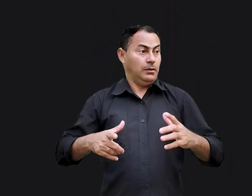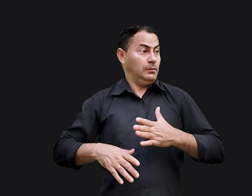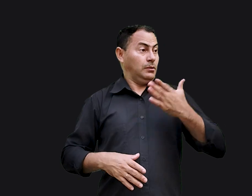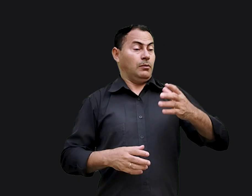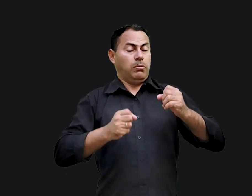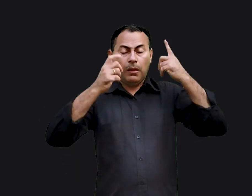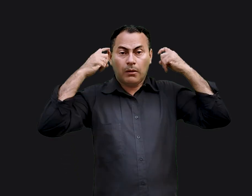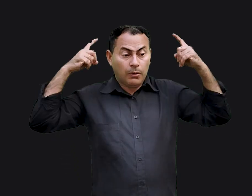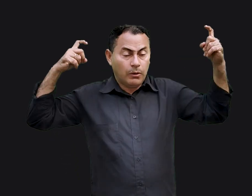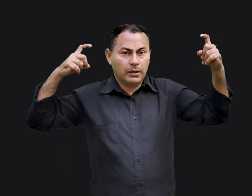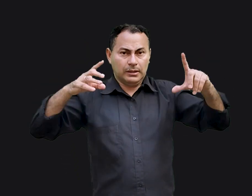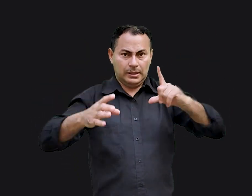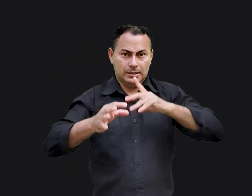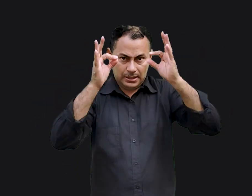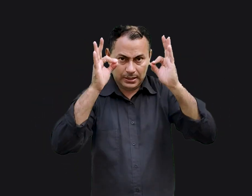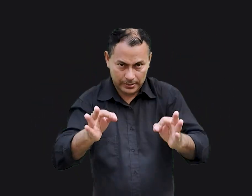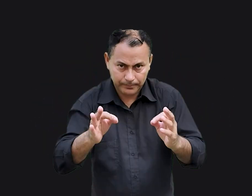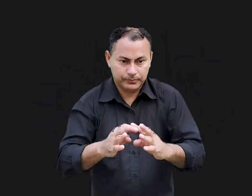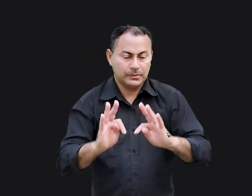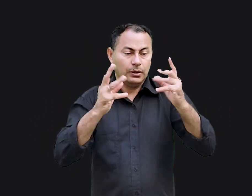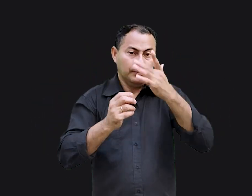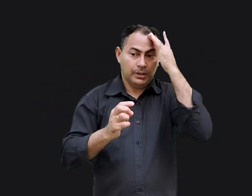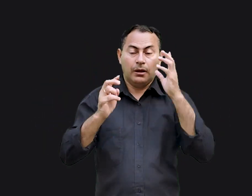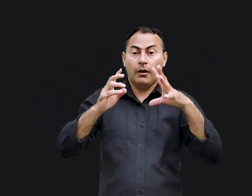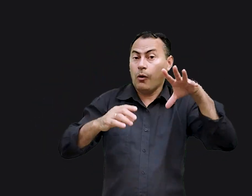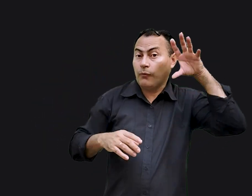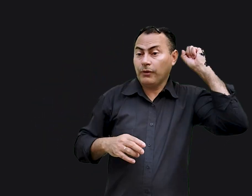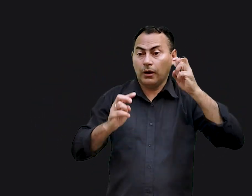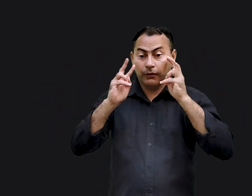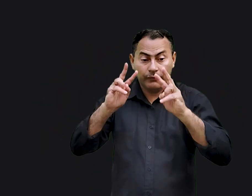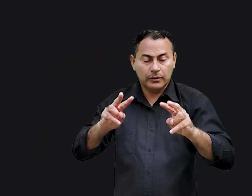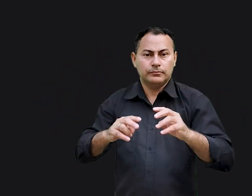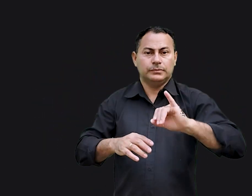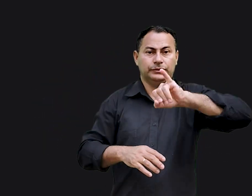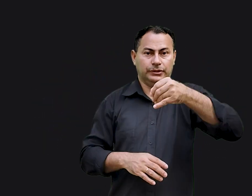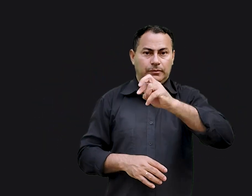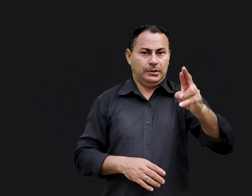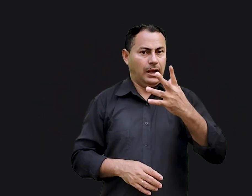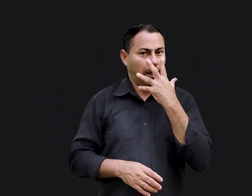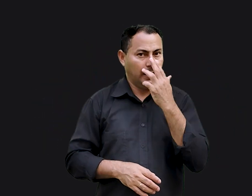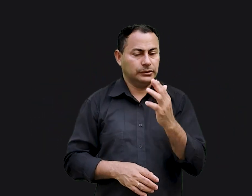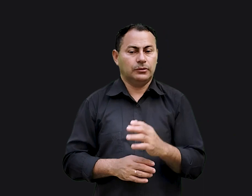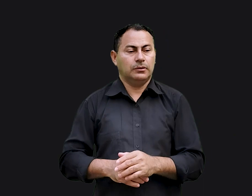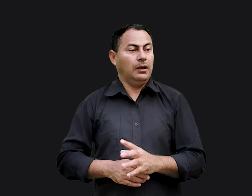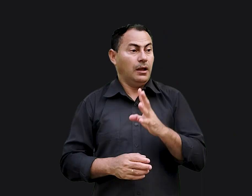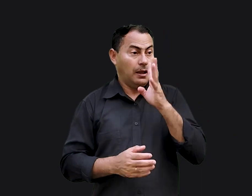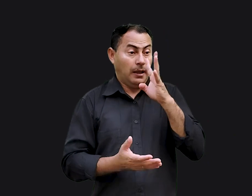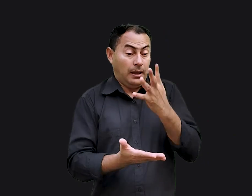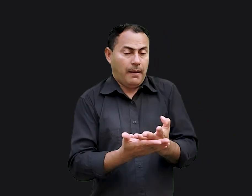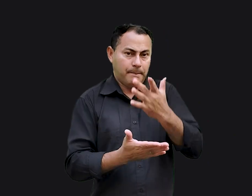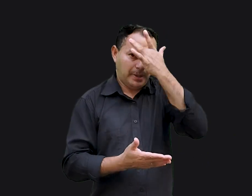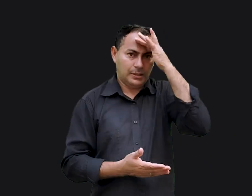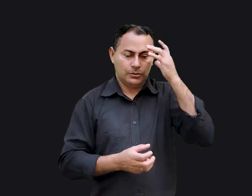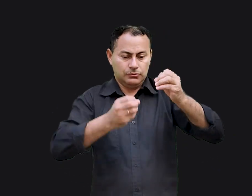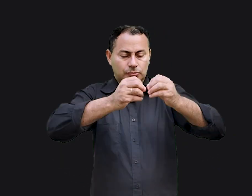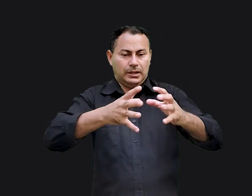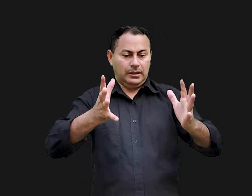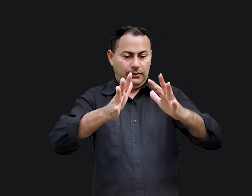Foi o maior estrondo, que tenho certeza, todo mundo ouviu. Jeremias achou que iria impressionar as pessoas